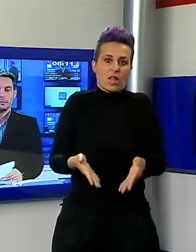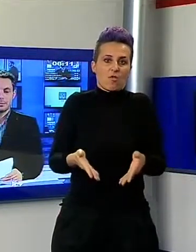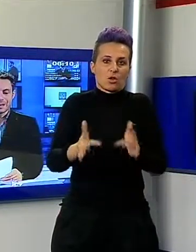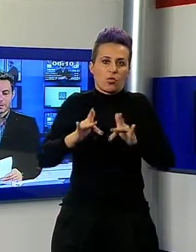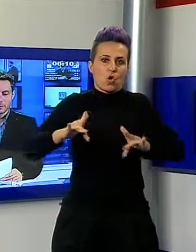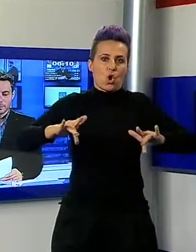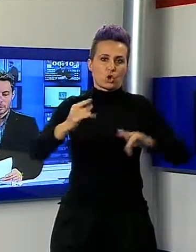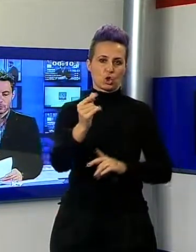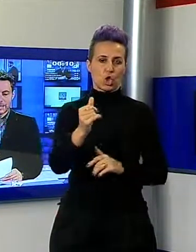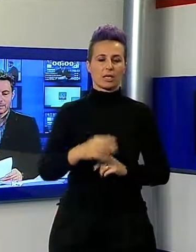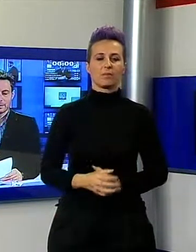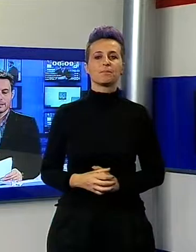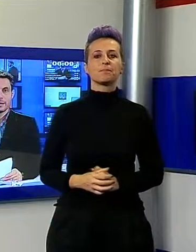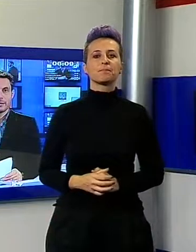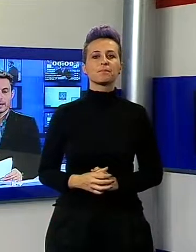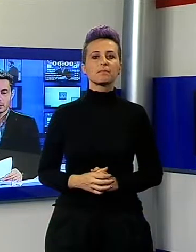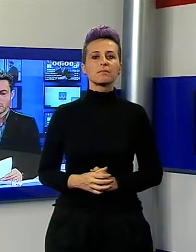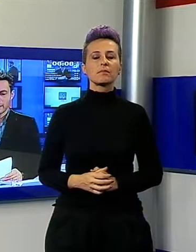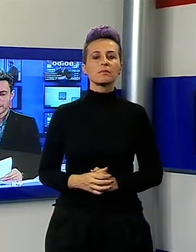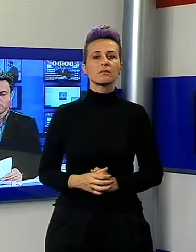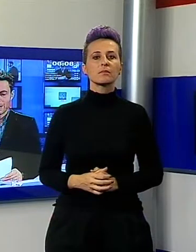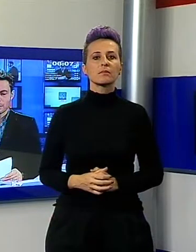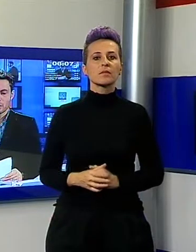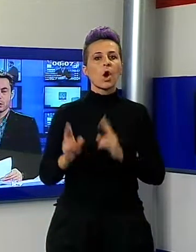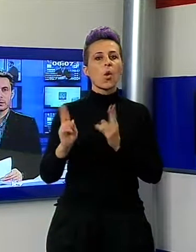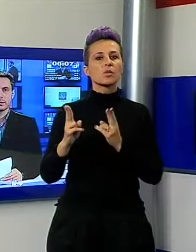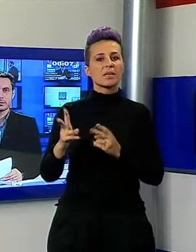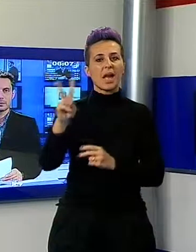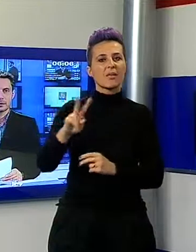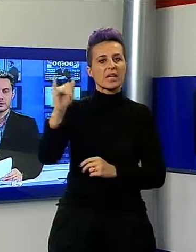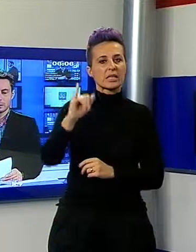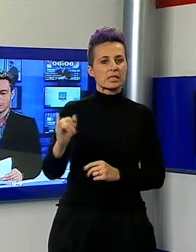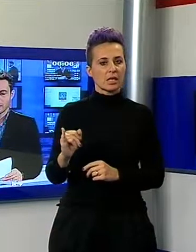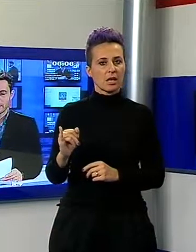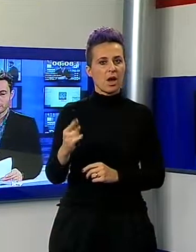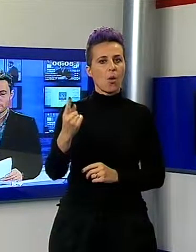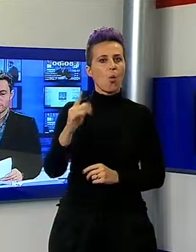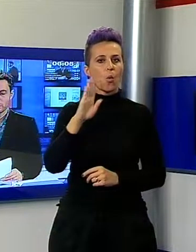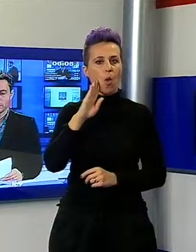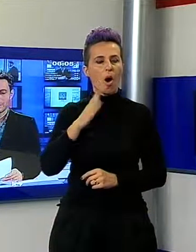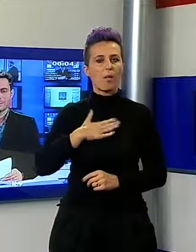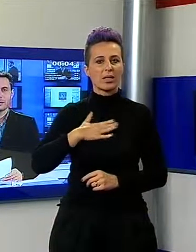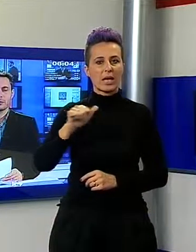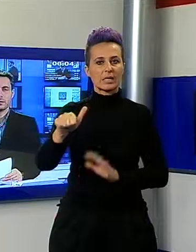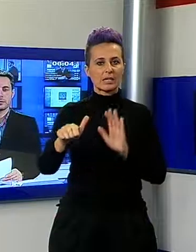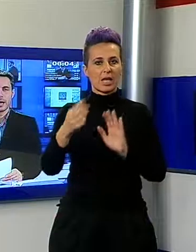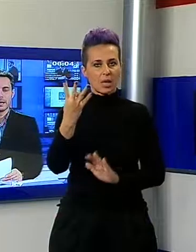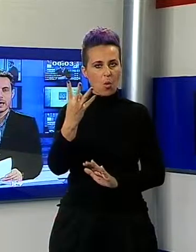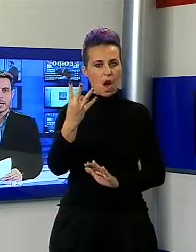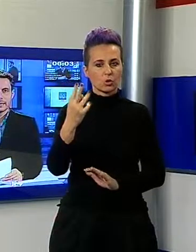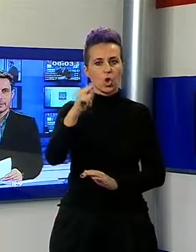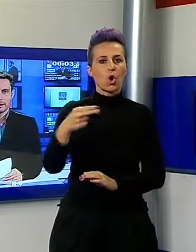E' scomparso all'ospedale Versiglia dove era ricoverato Mario Orzi, 64 anni, sopravvissuto alla strage